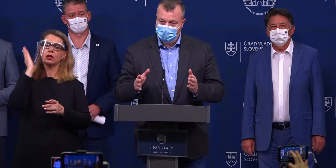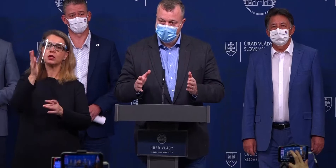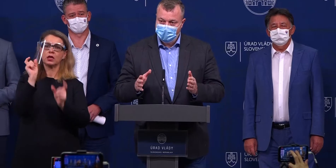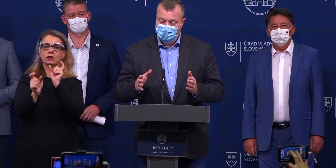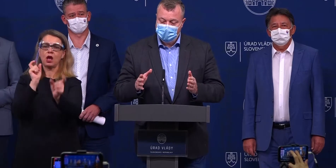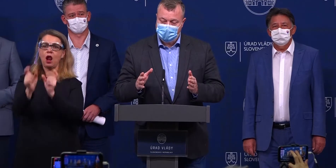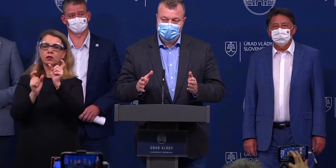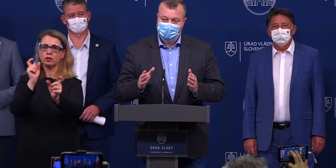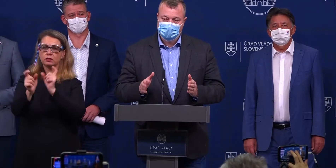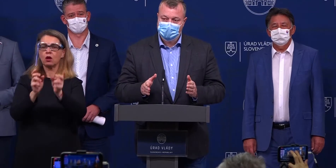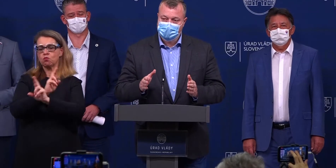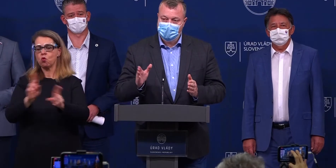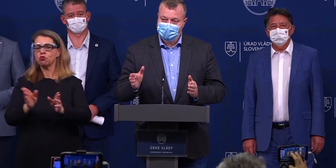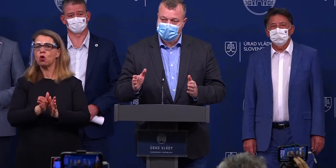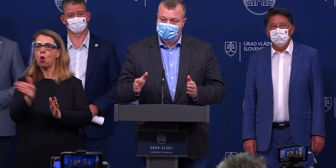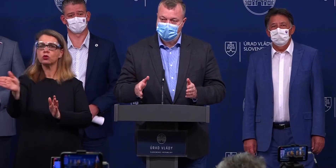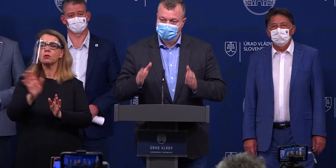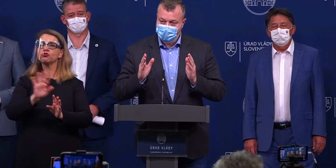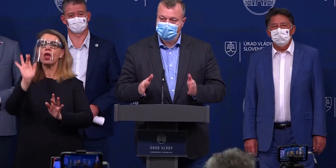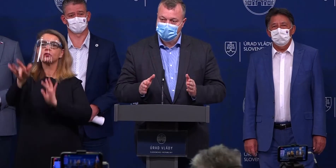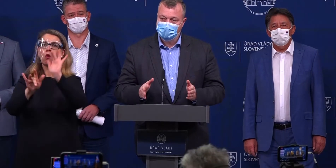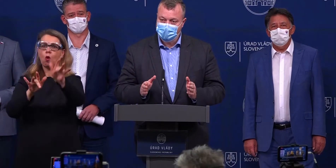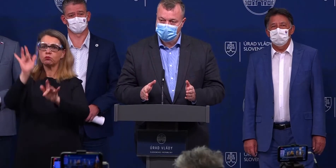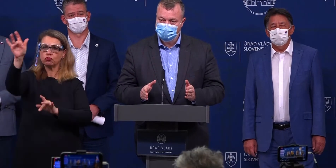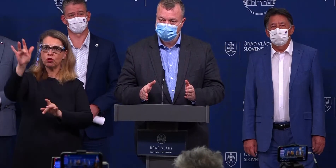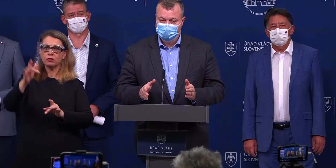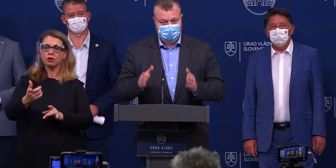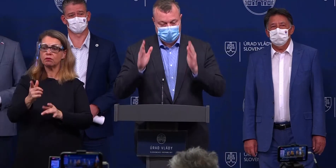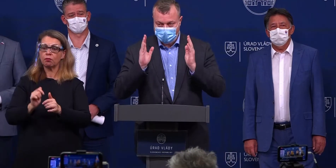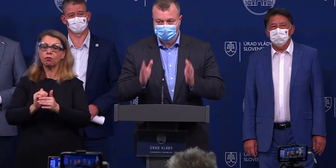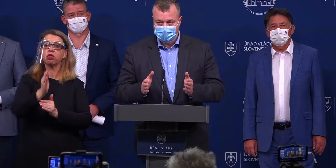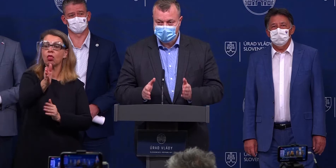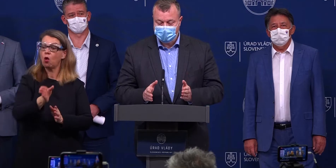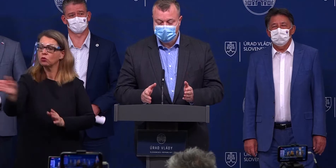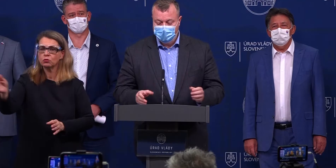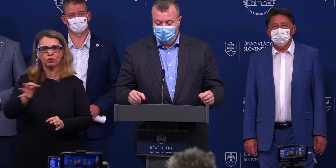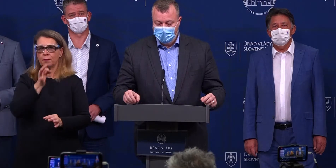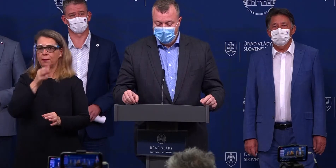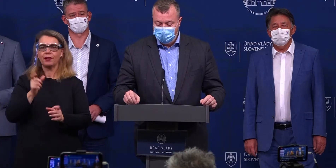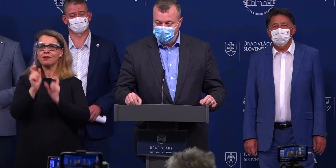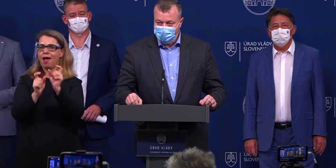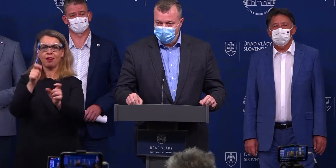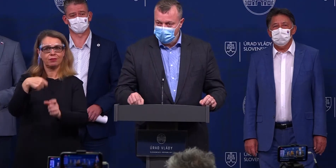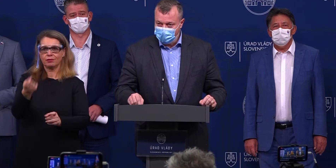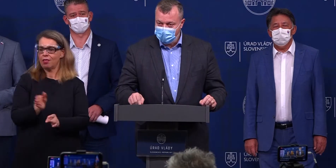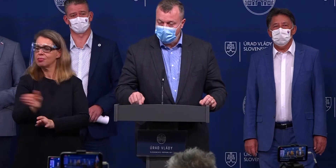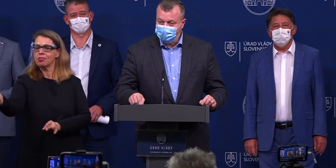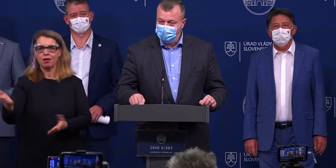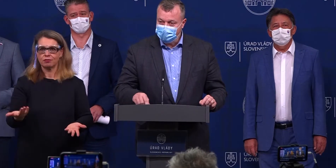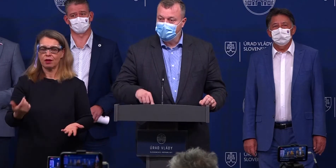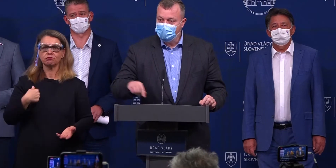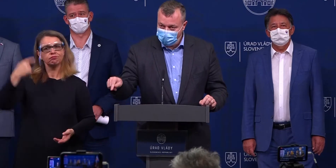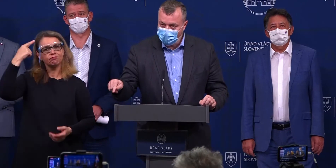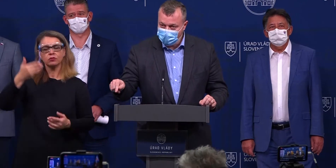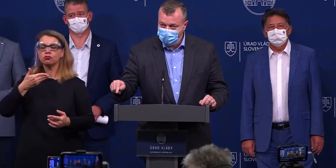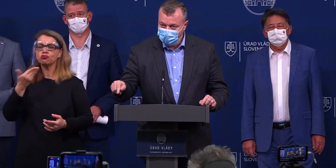dialnici, tak môžete odbočiť iba občas. Keď švihnete tú odbočku, tak proste už idete ďalej. My sa obávame, že Česko je na